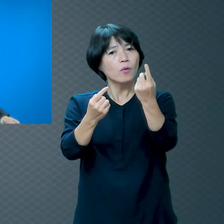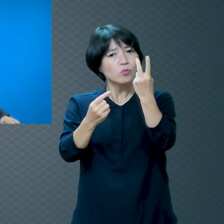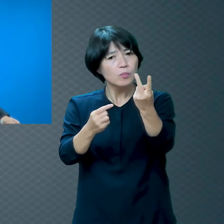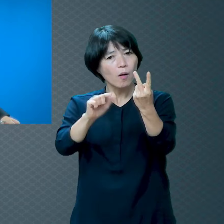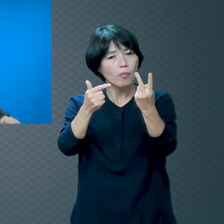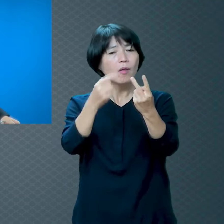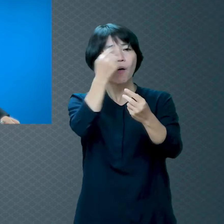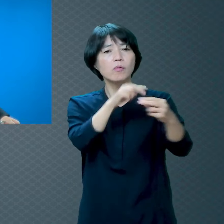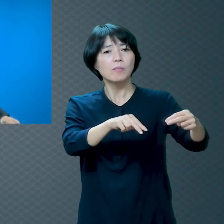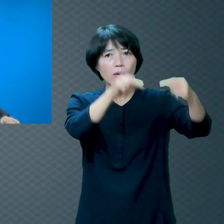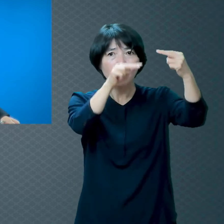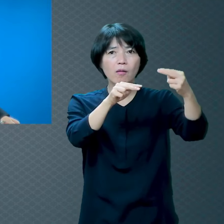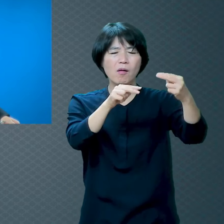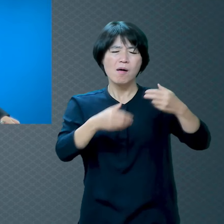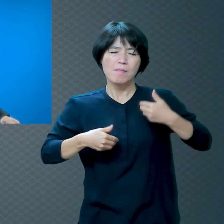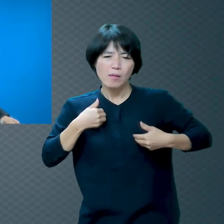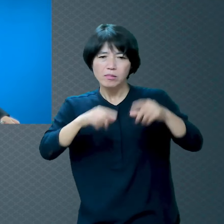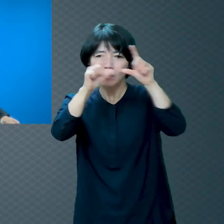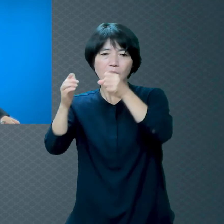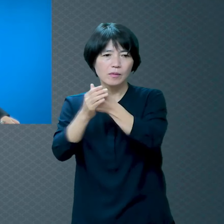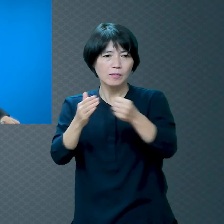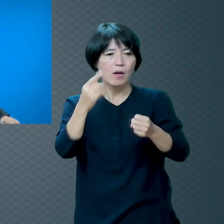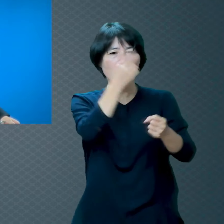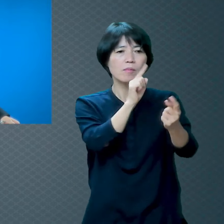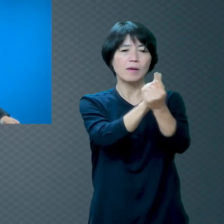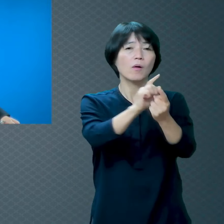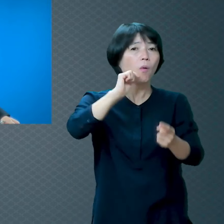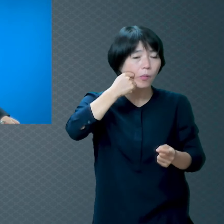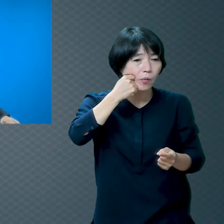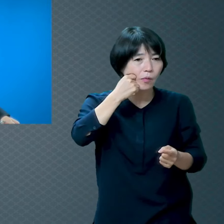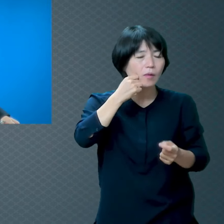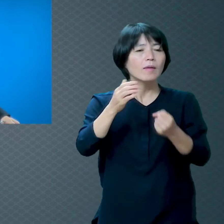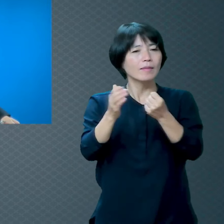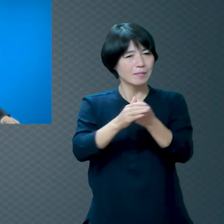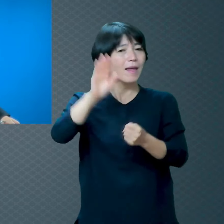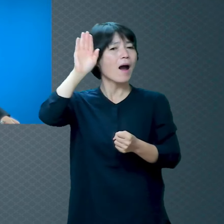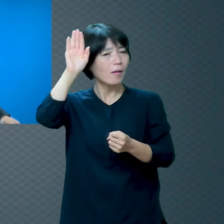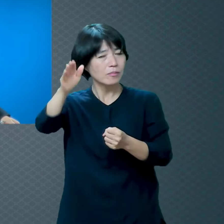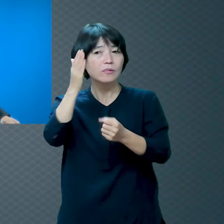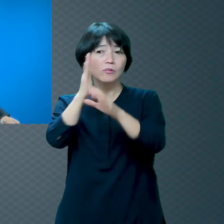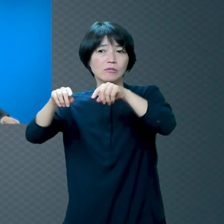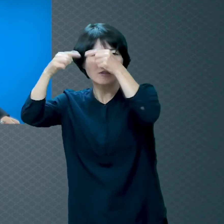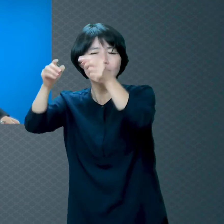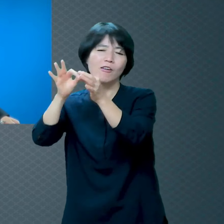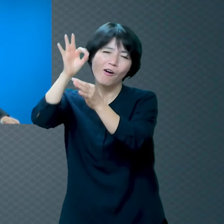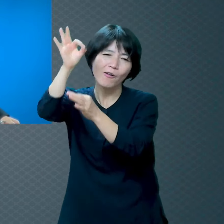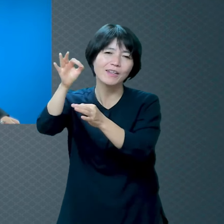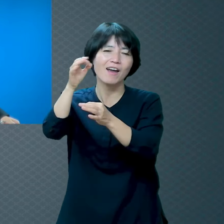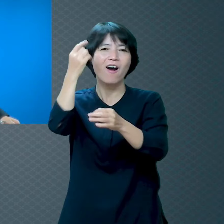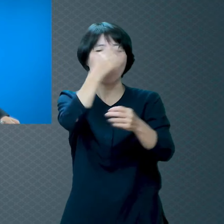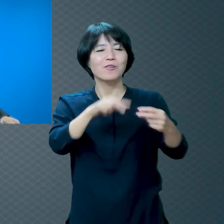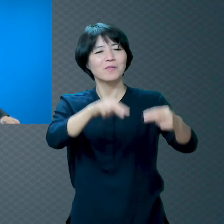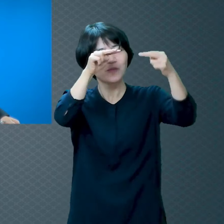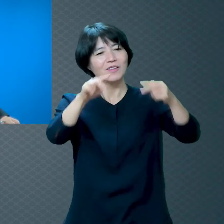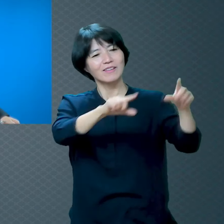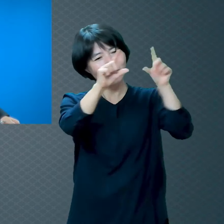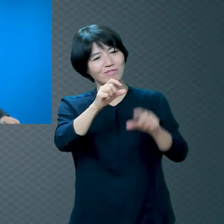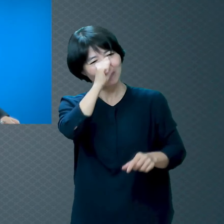얼굴 쳐다보기도 어려운데 그냥 천국 가서 같이 삽시다 저희 어머님한테